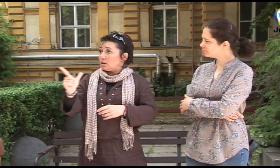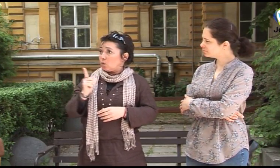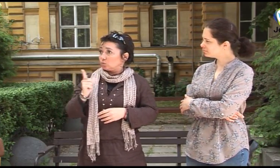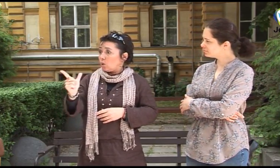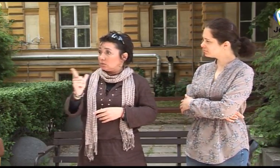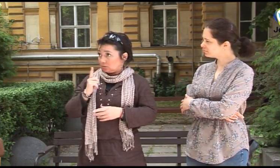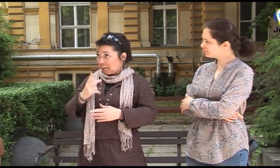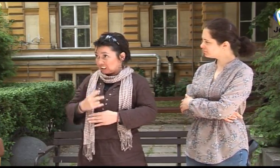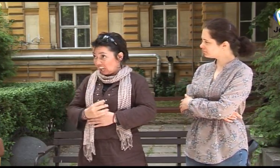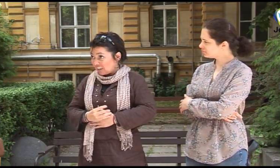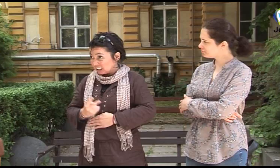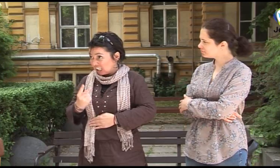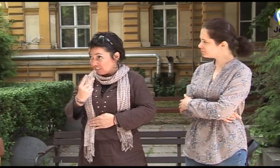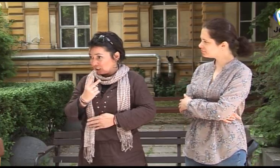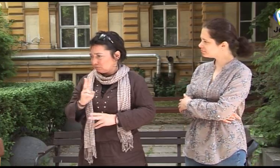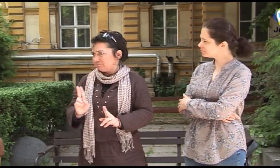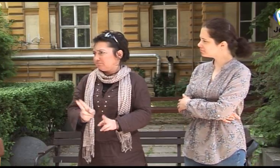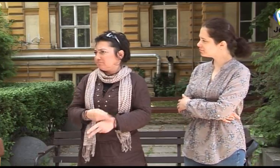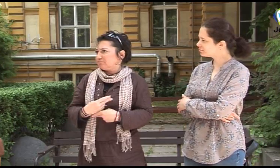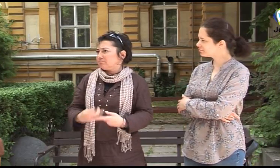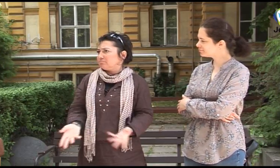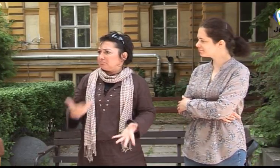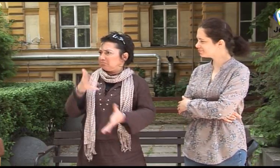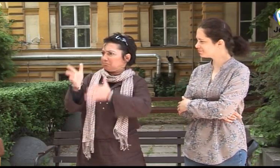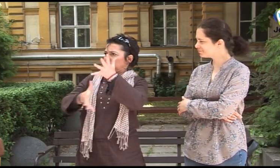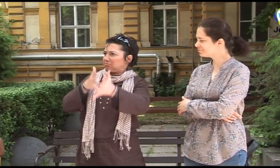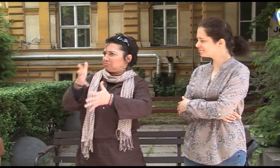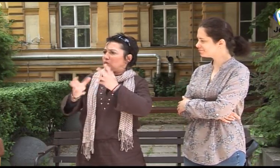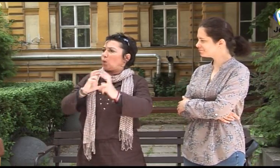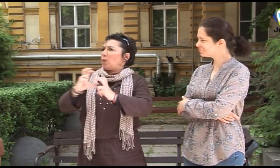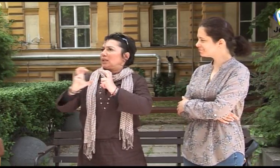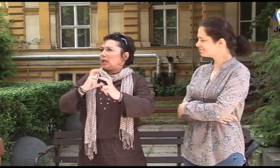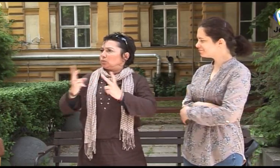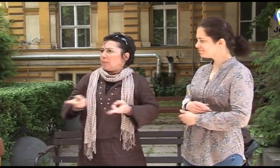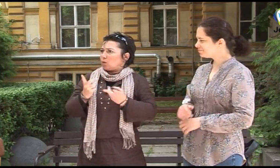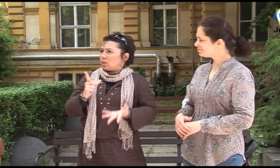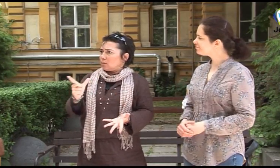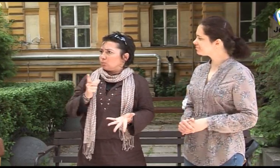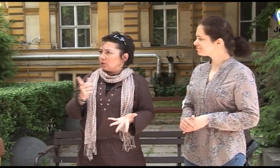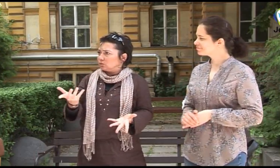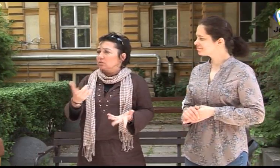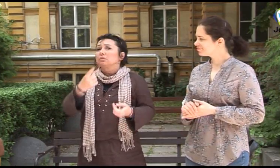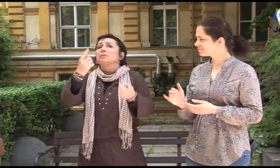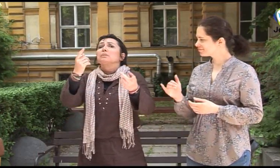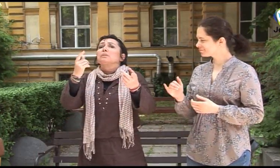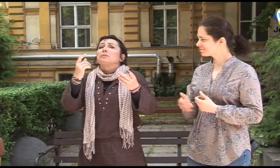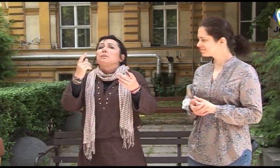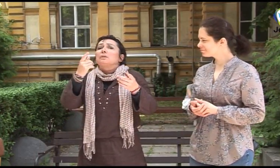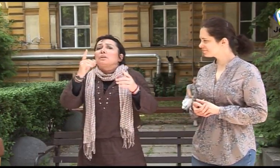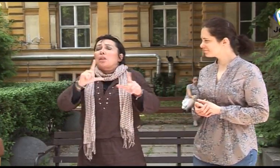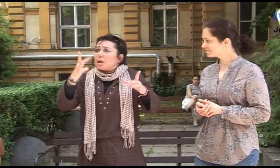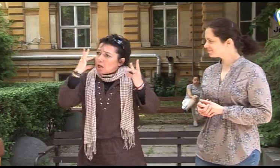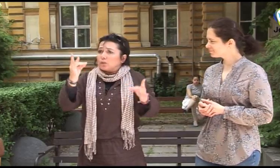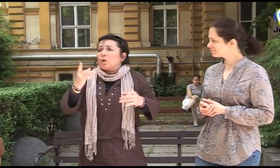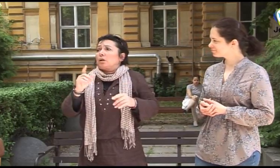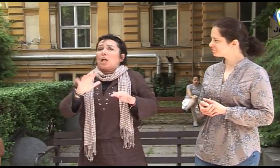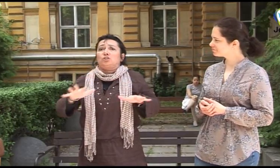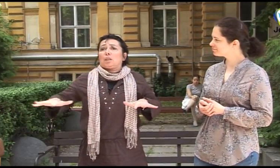siketeknek miért jó? Mert mi nem így beszélünk, nem orálisan, hanem jelnyelven kommunikálunk egymással siket-sikettel. De a